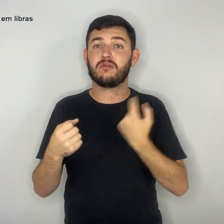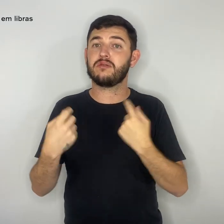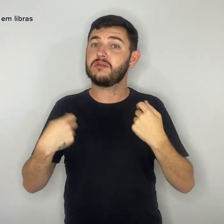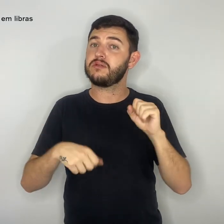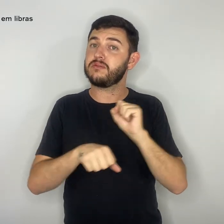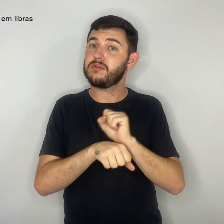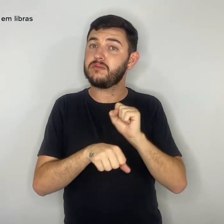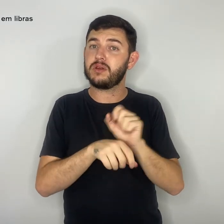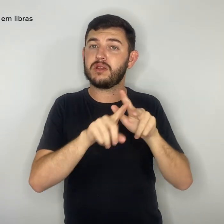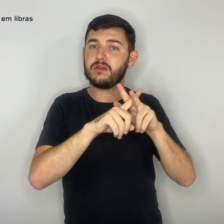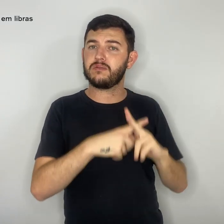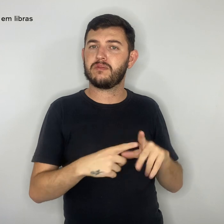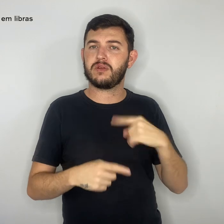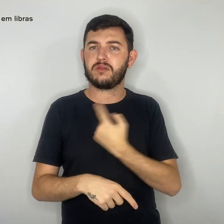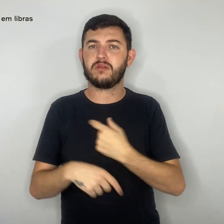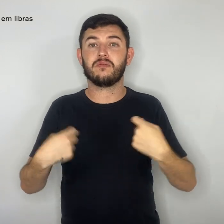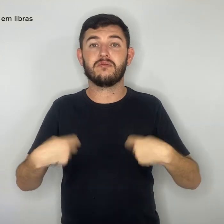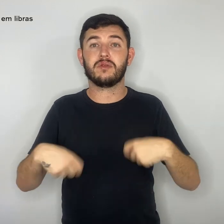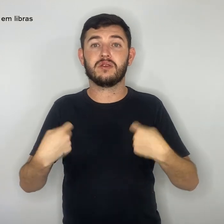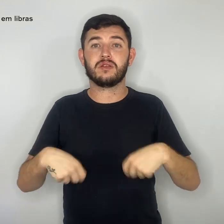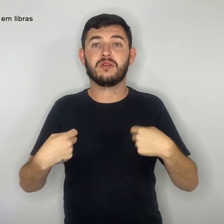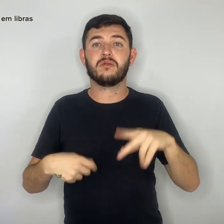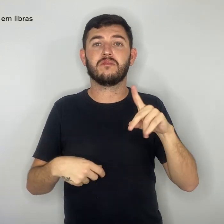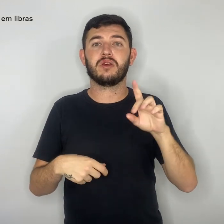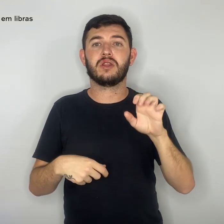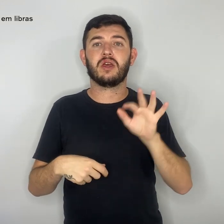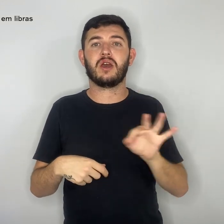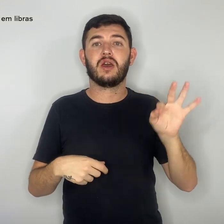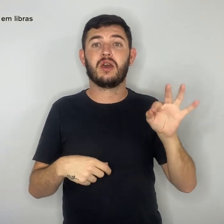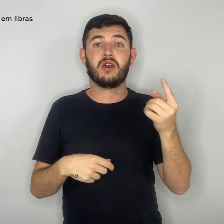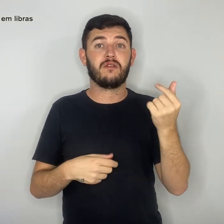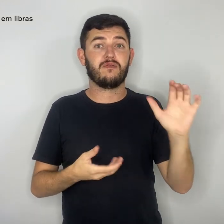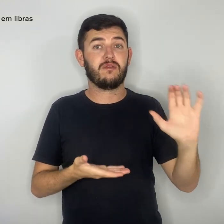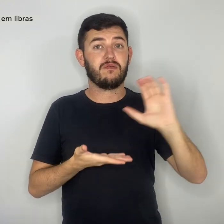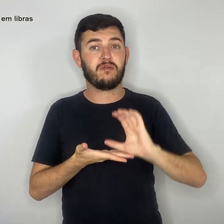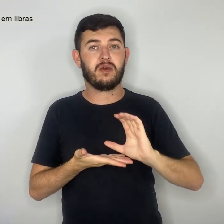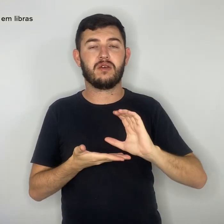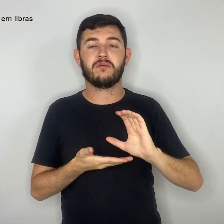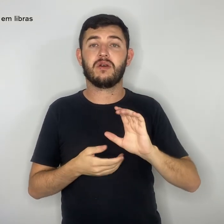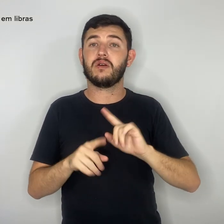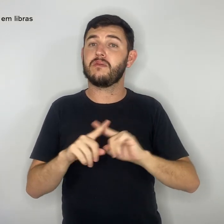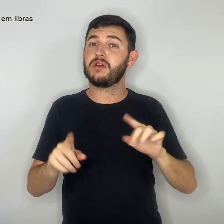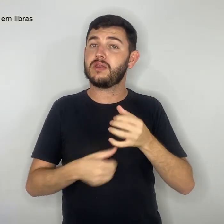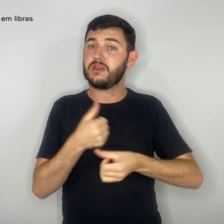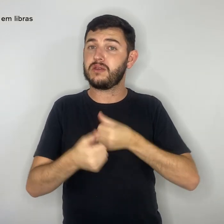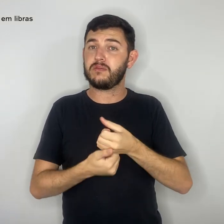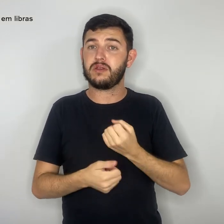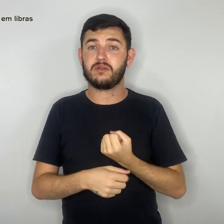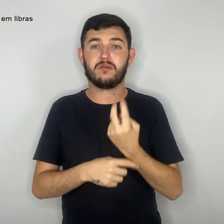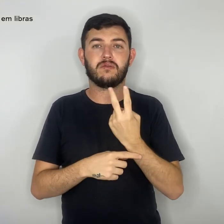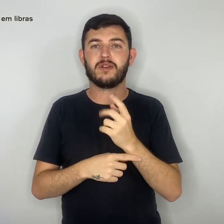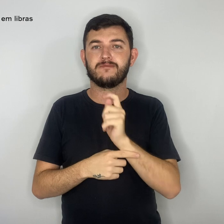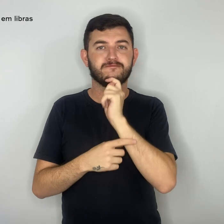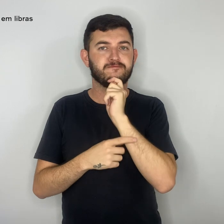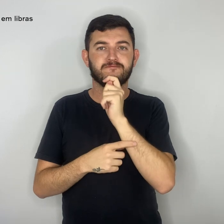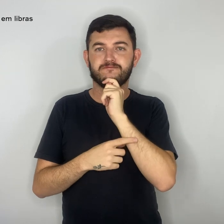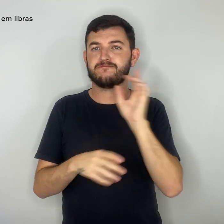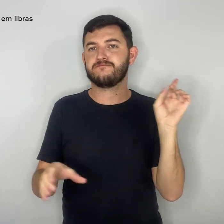depende da verba do PDAF, que neste segundo semestre ainda não foi depositada na